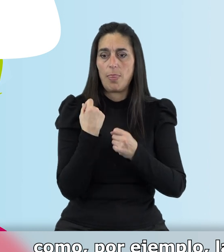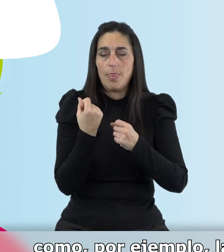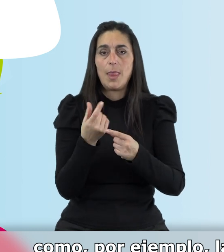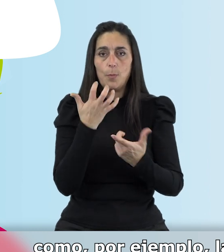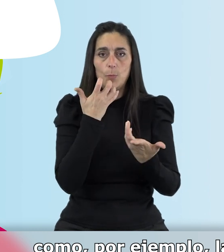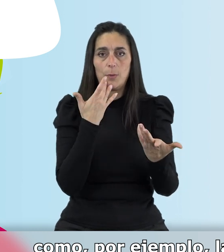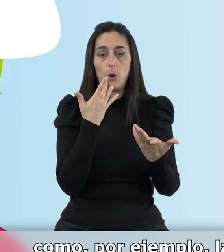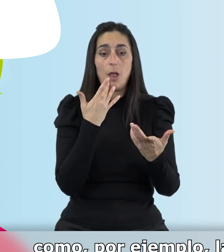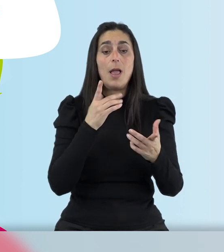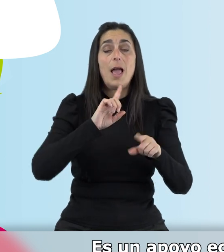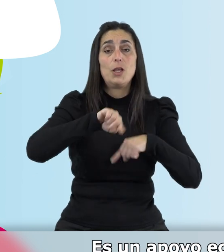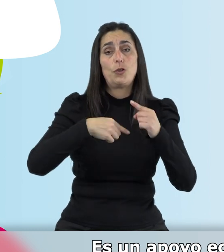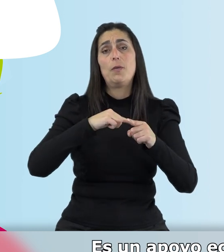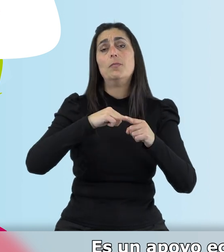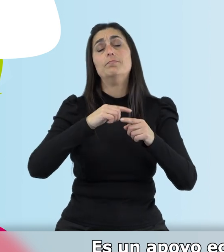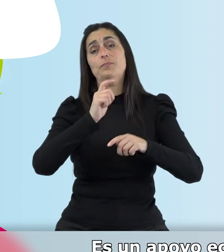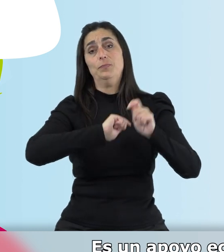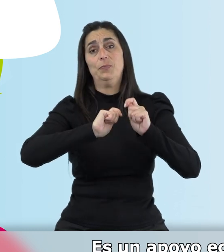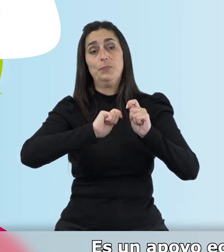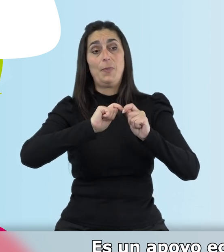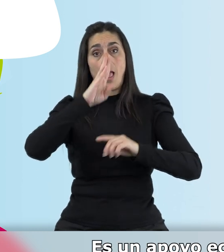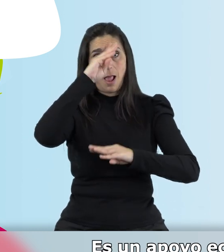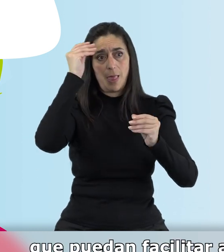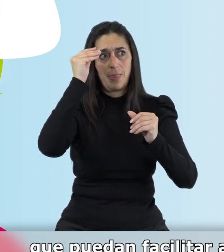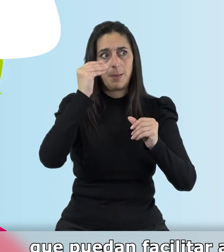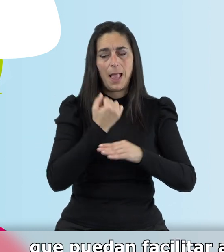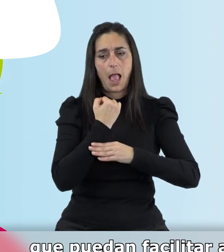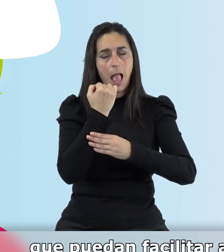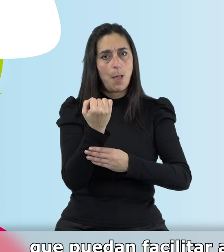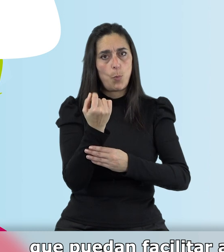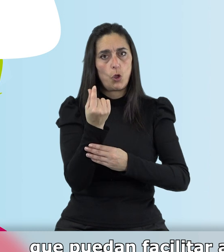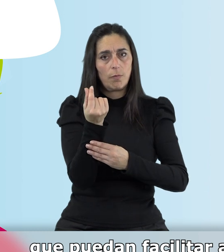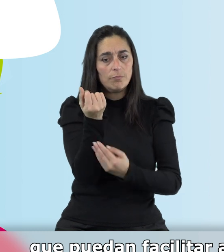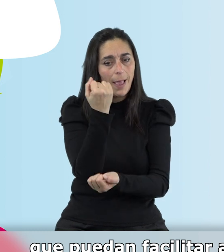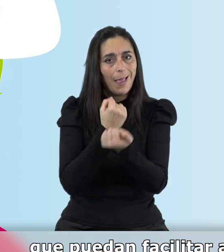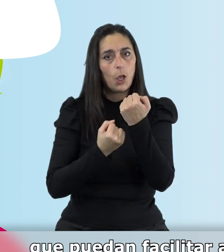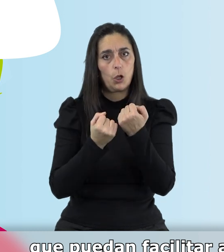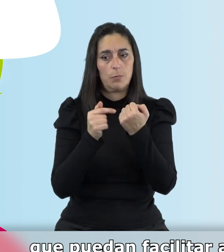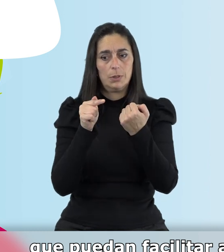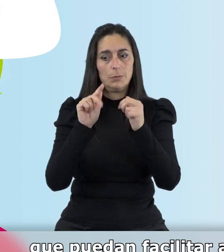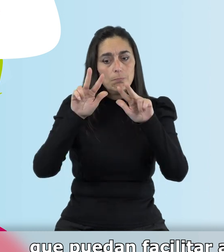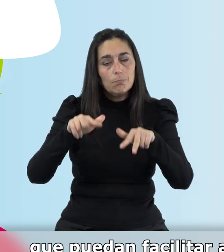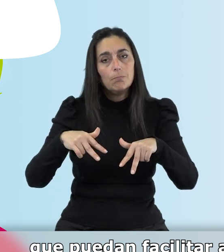asociaciones de familiares de Alzheimer. Es un apoyo económico que está permitiendo que puedan facilitar a los cuidadores